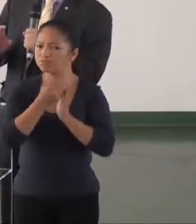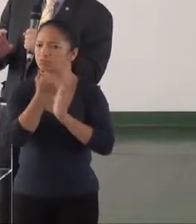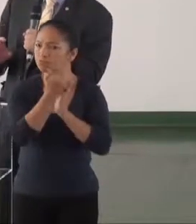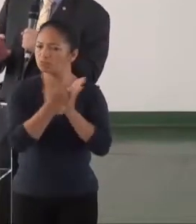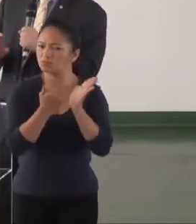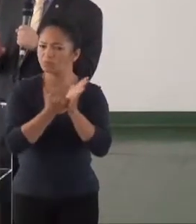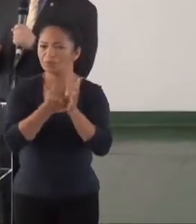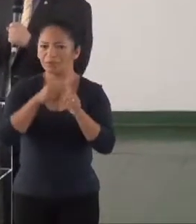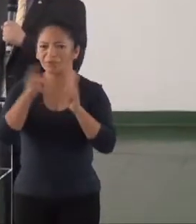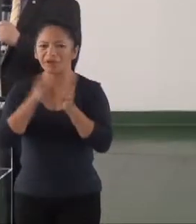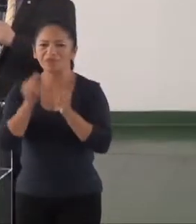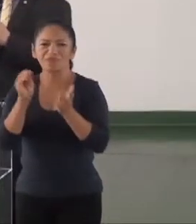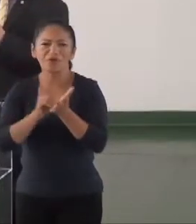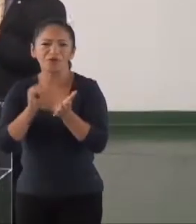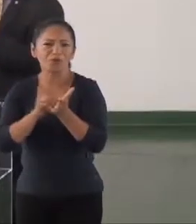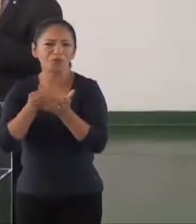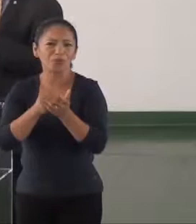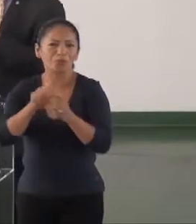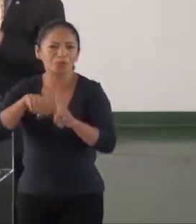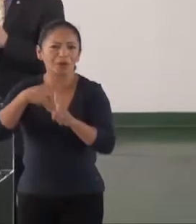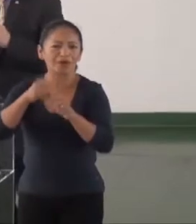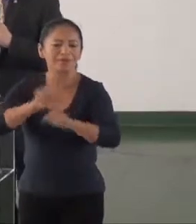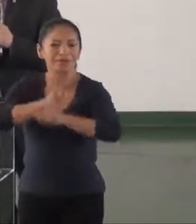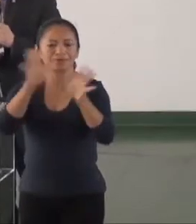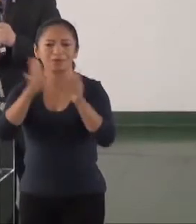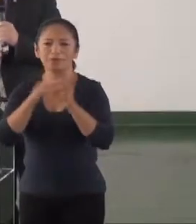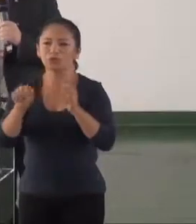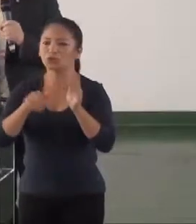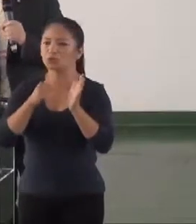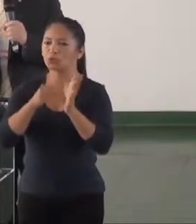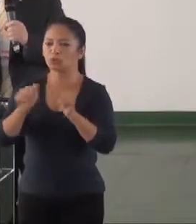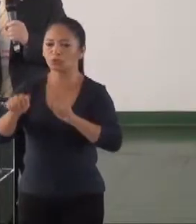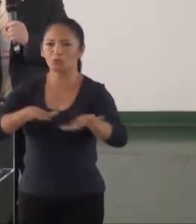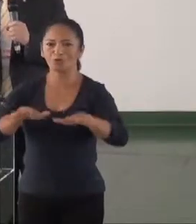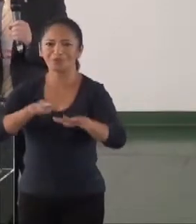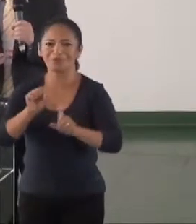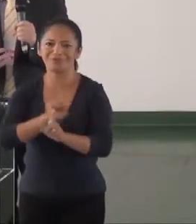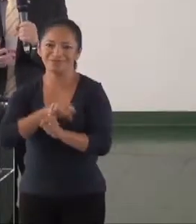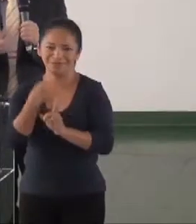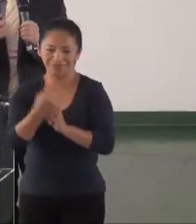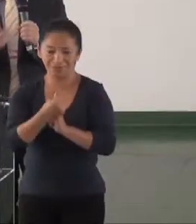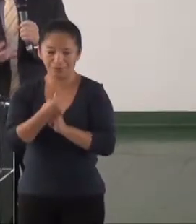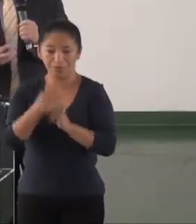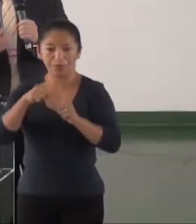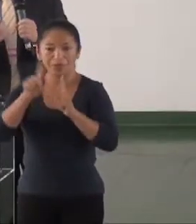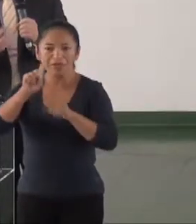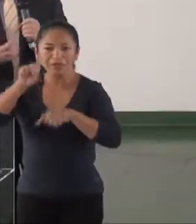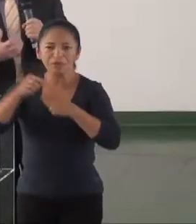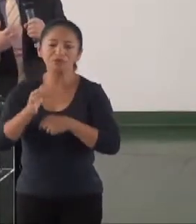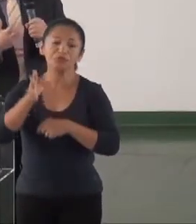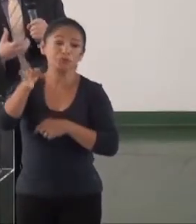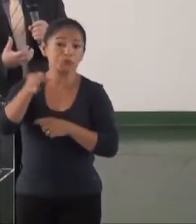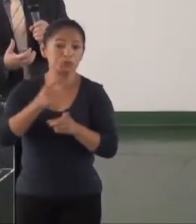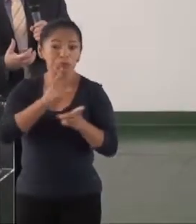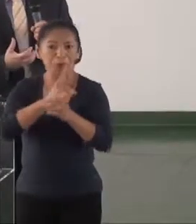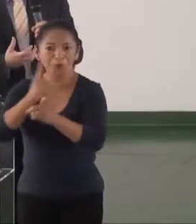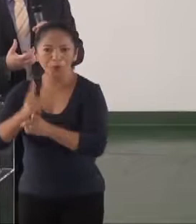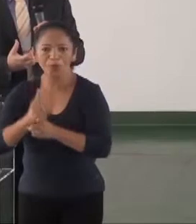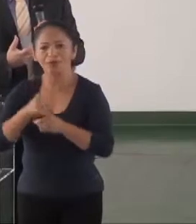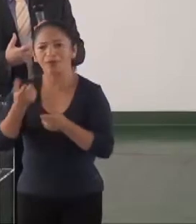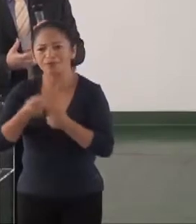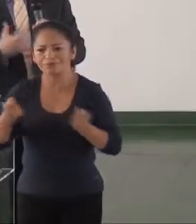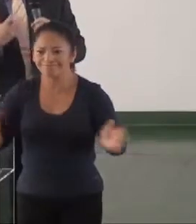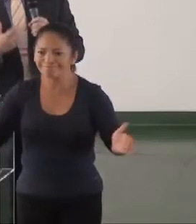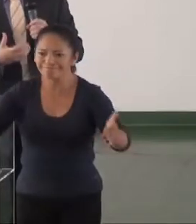dos movimentos sociais. Então, para o próximo encontro, nós gostaríamos de ter mais representantes dos